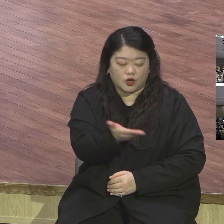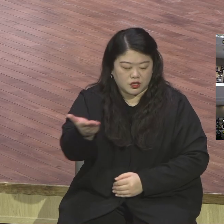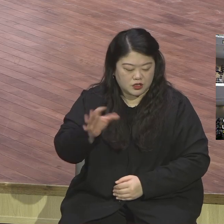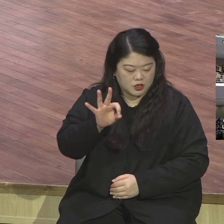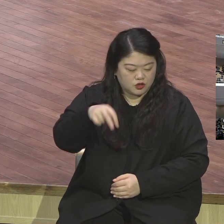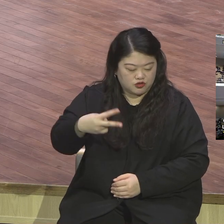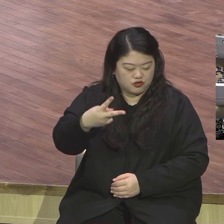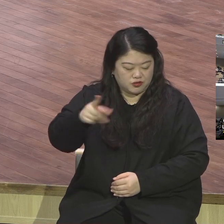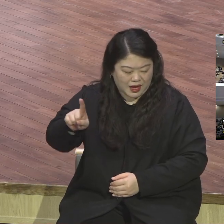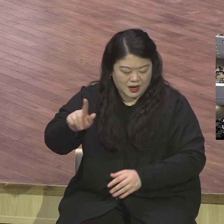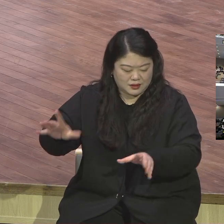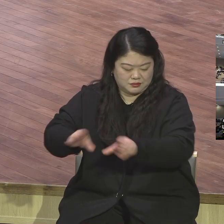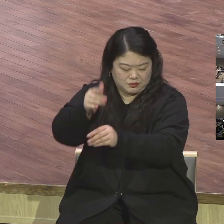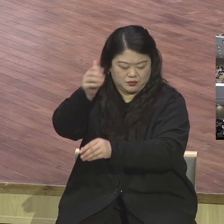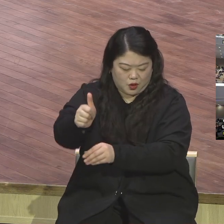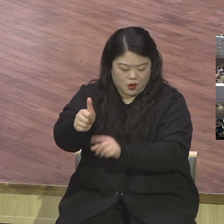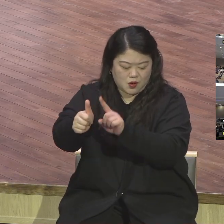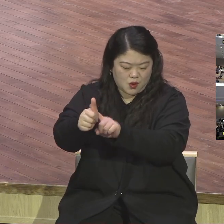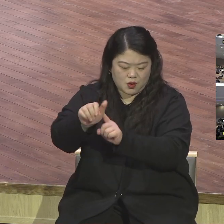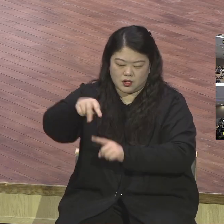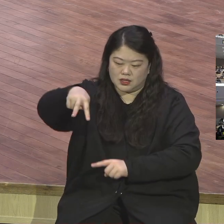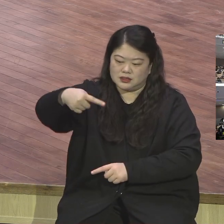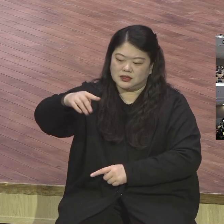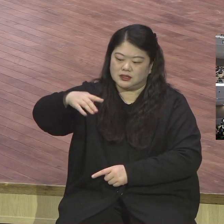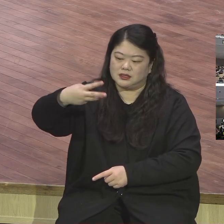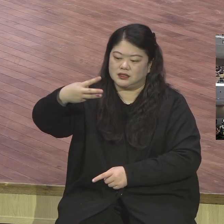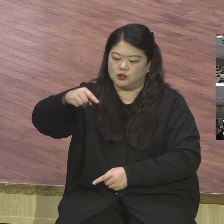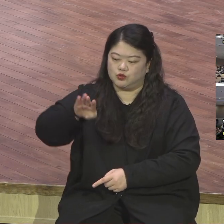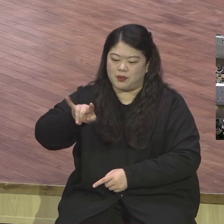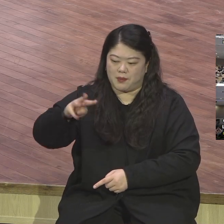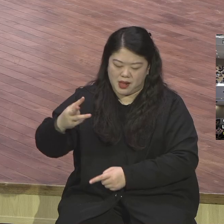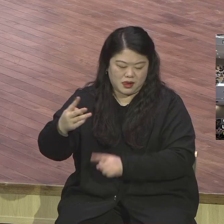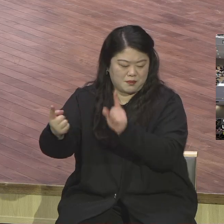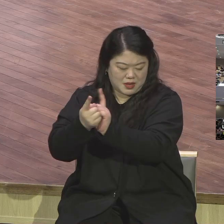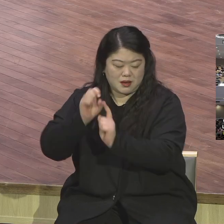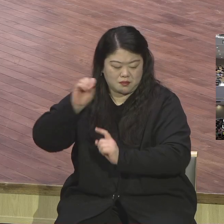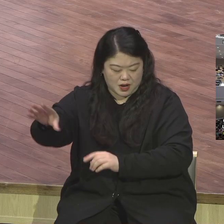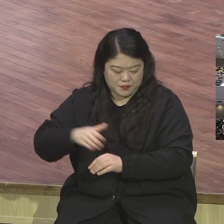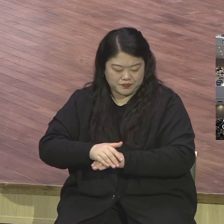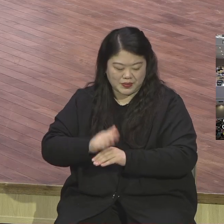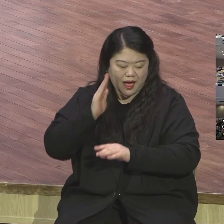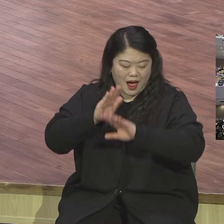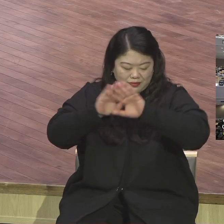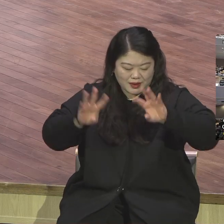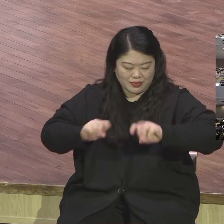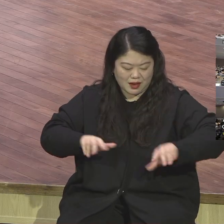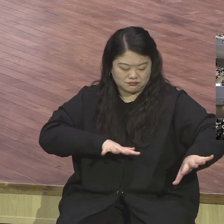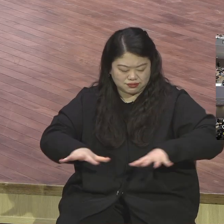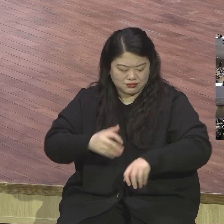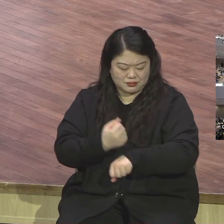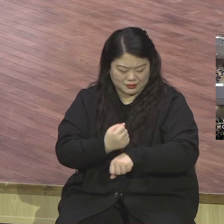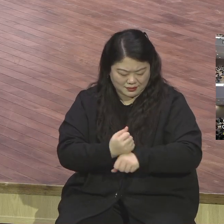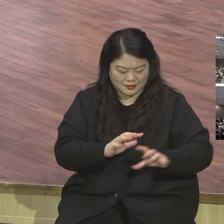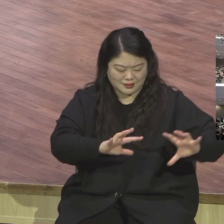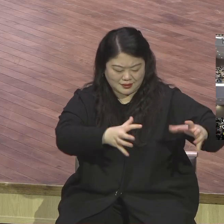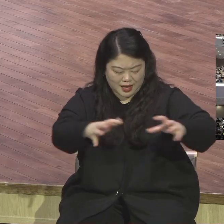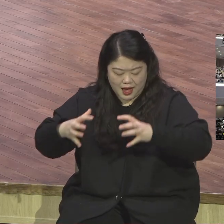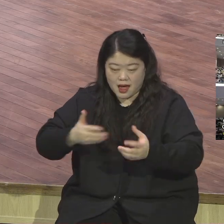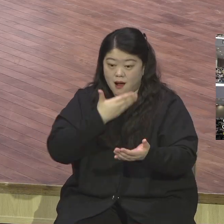스루파벨에게 말하여 이르라 내가 하늘과 땅을 진동실 것이오 여러 왕국들과 보자를 엎을